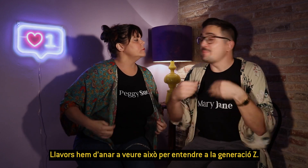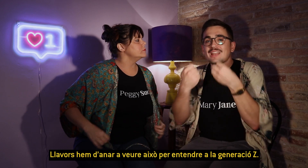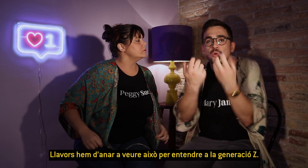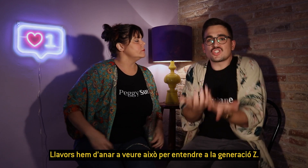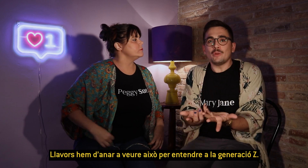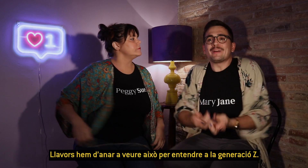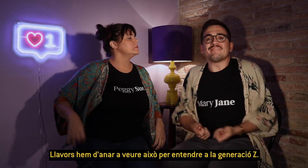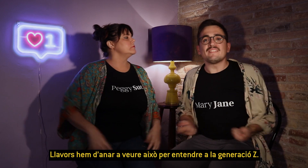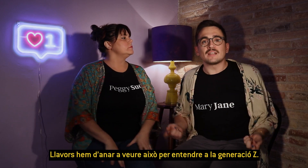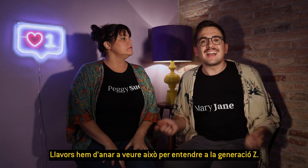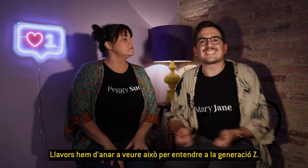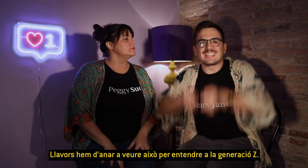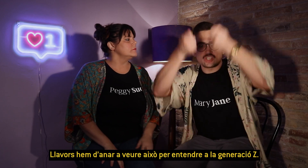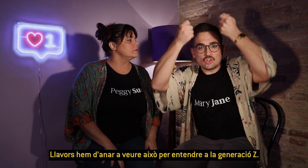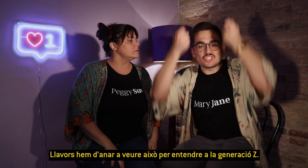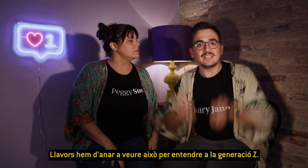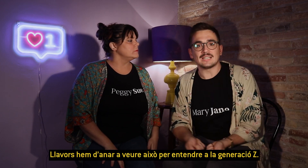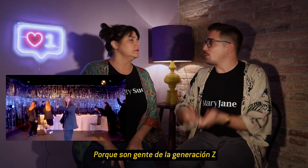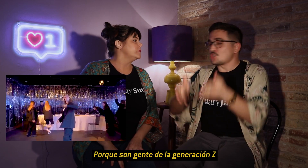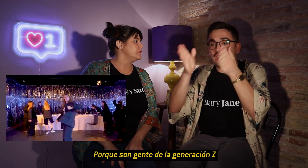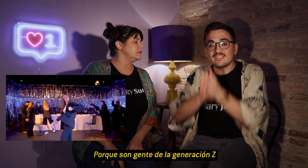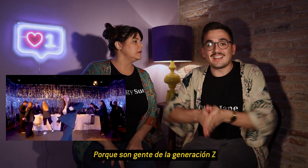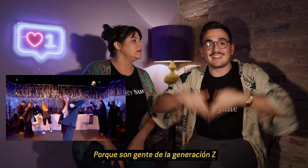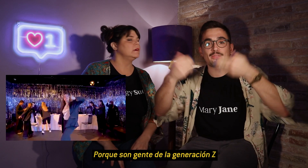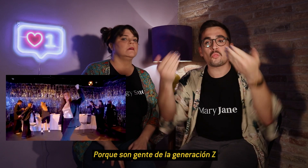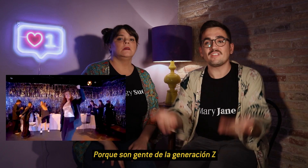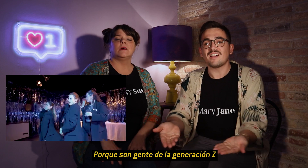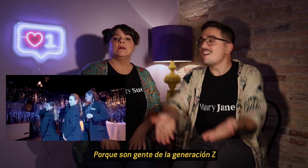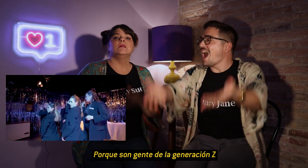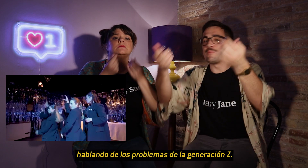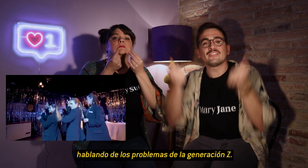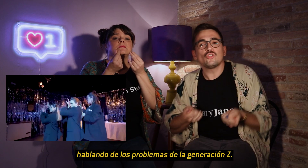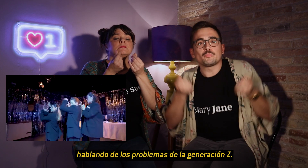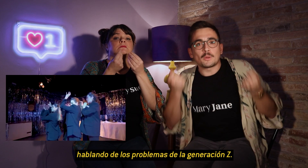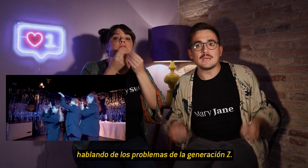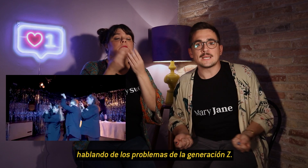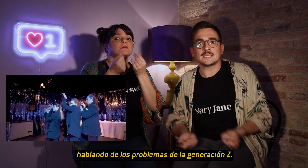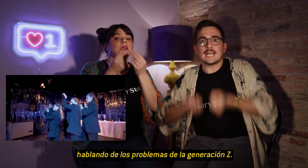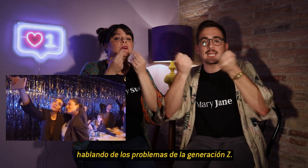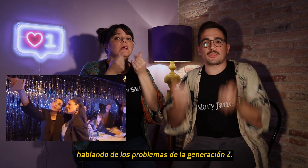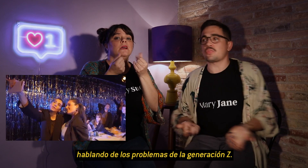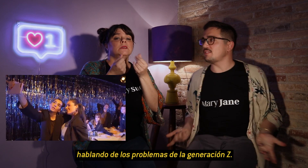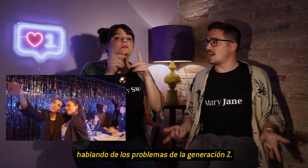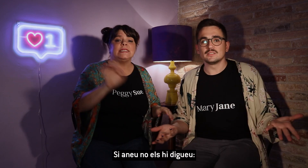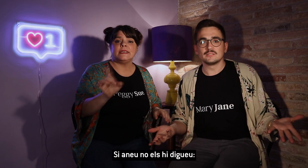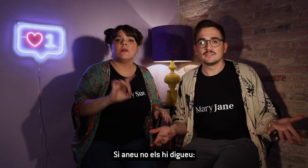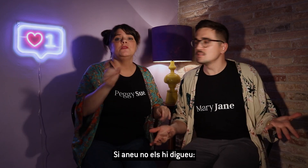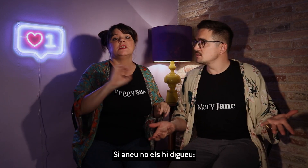hem de a anar a veure això per a entendre a la generació Z perquè són gent de la generació Z parlant dels problemes de la generació Z. Si ja n'hi no els